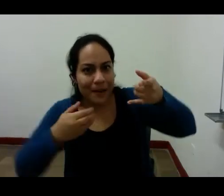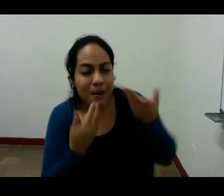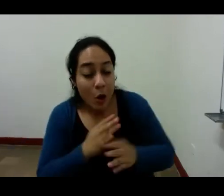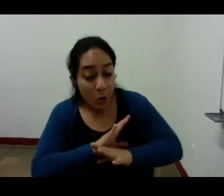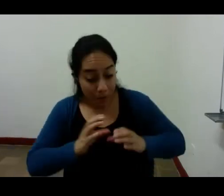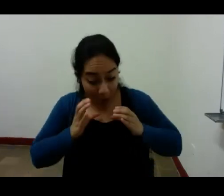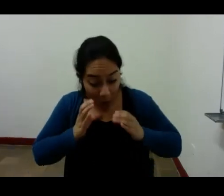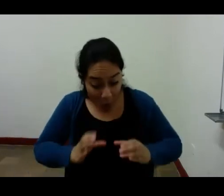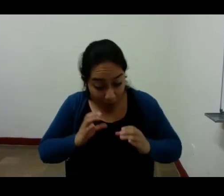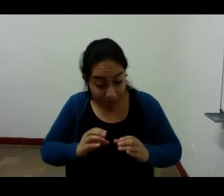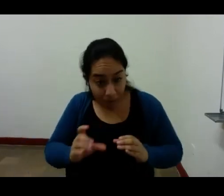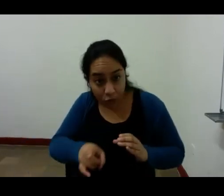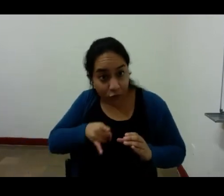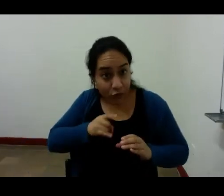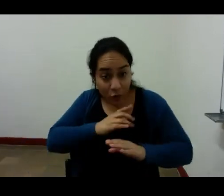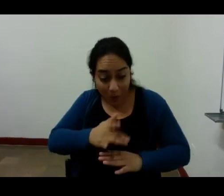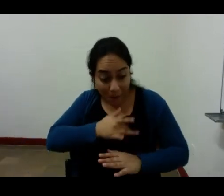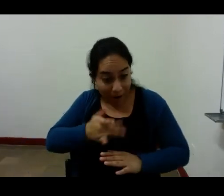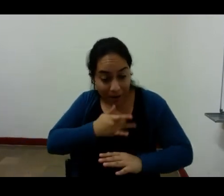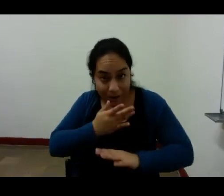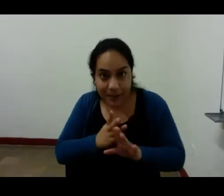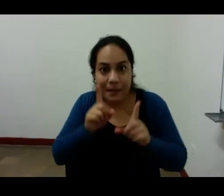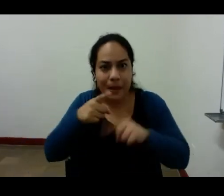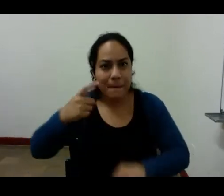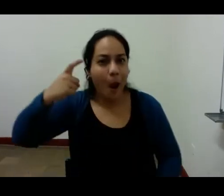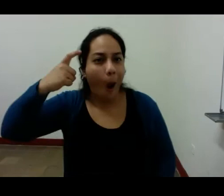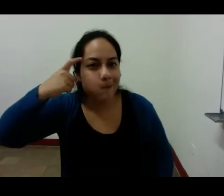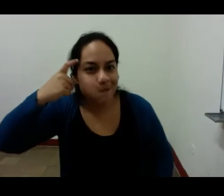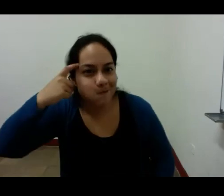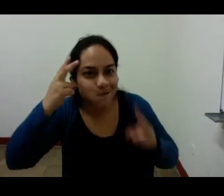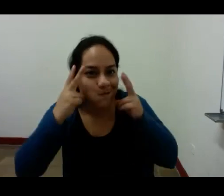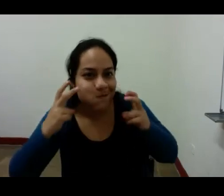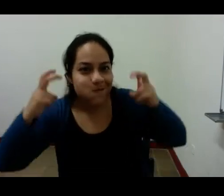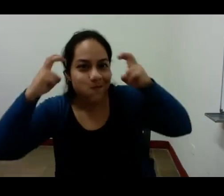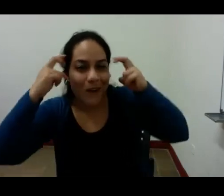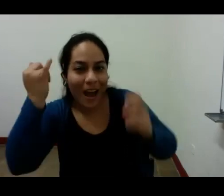que siente sino la inteligencia y las ideas